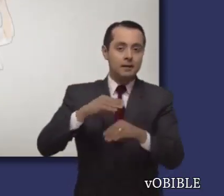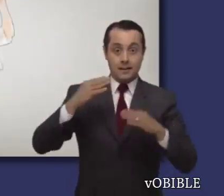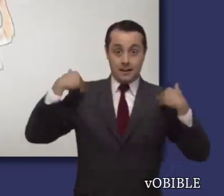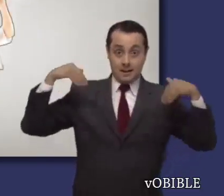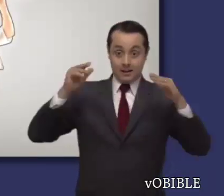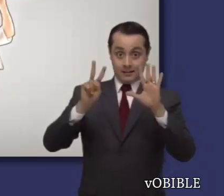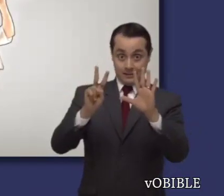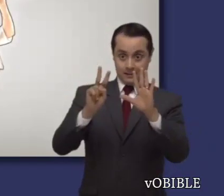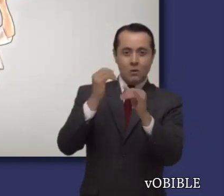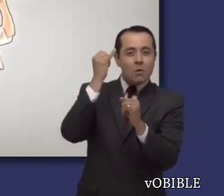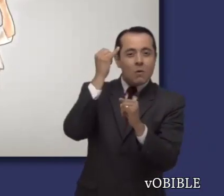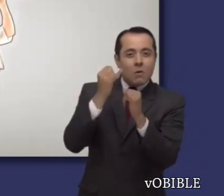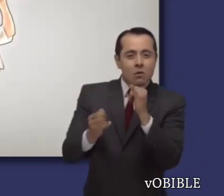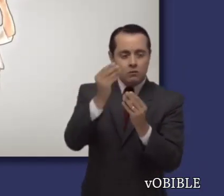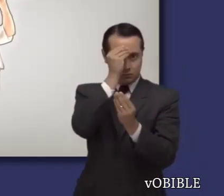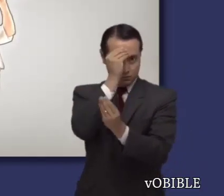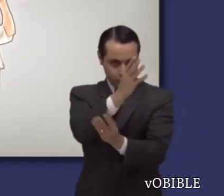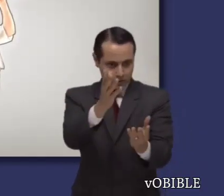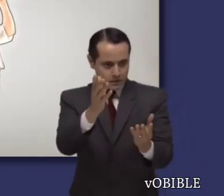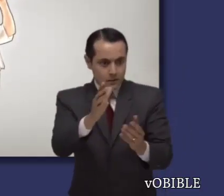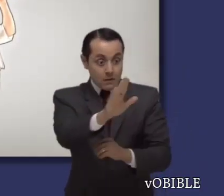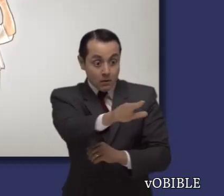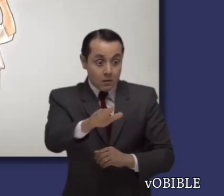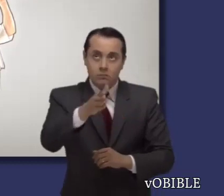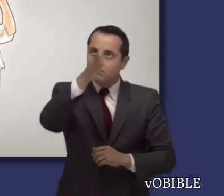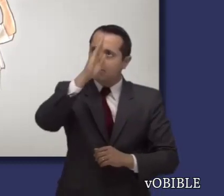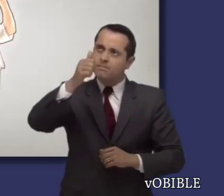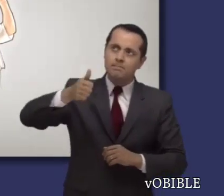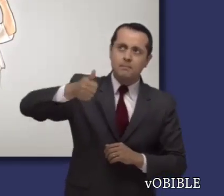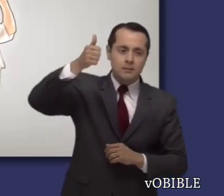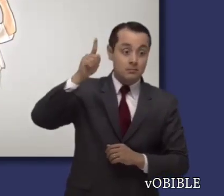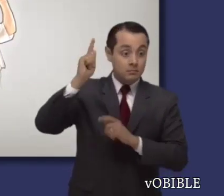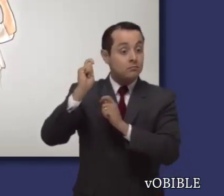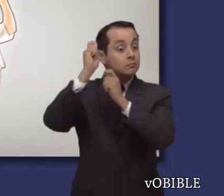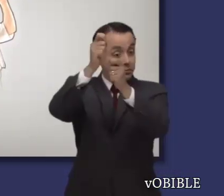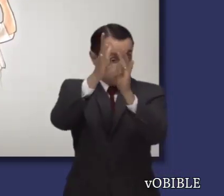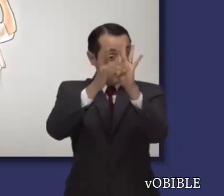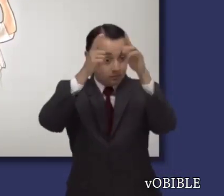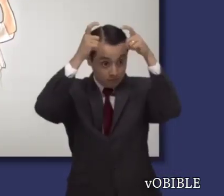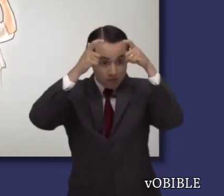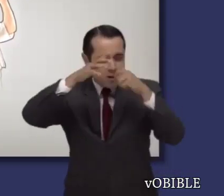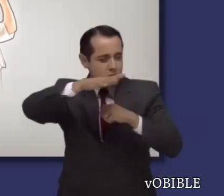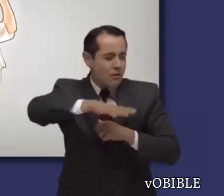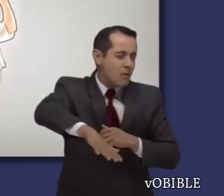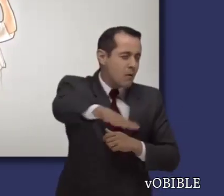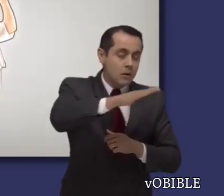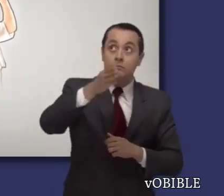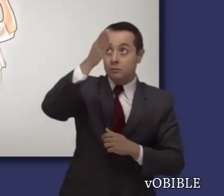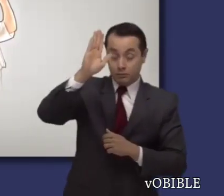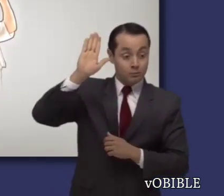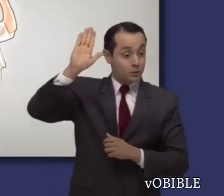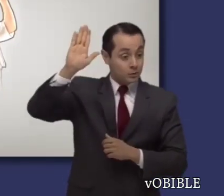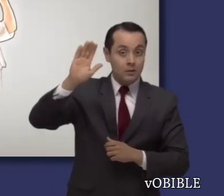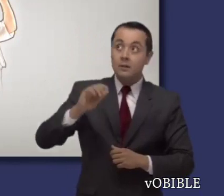Entonces el séptimo ángel toca la trompeta y con voz fuerte anuncia El reino del mundo ha llegado a ser el reino